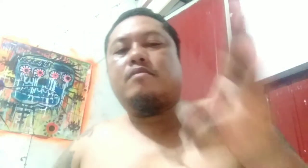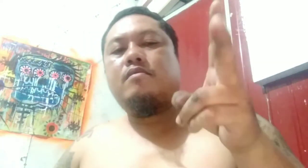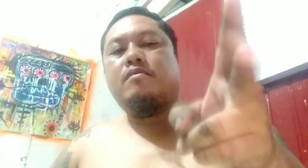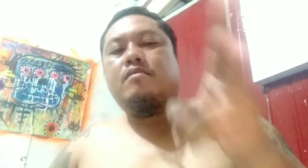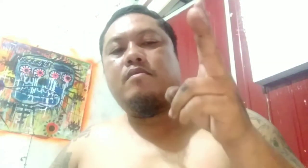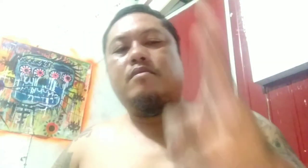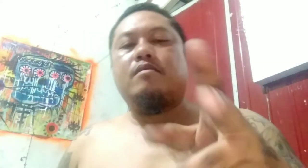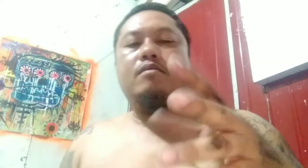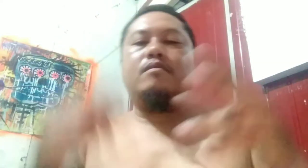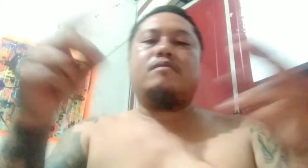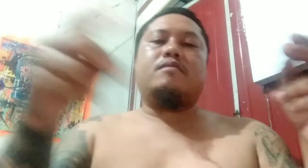Ano po ang